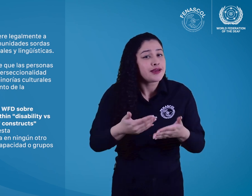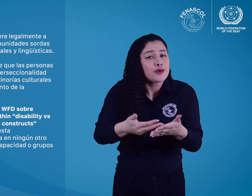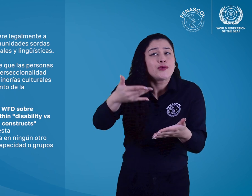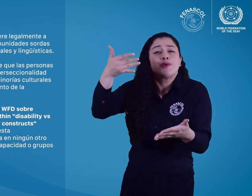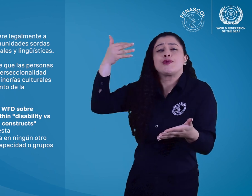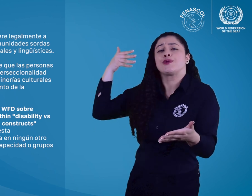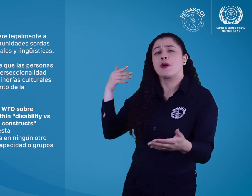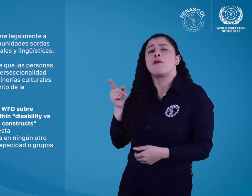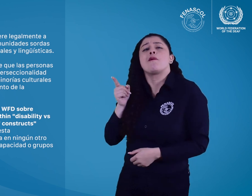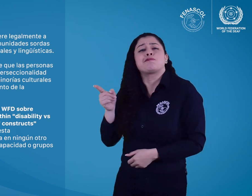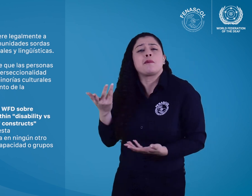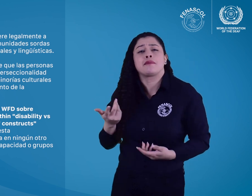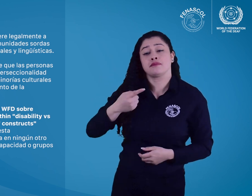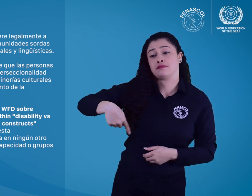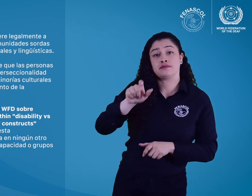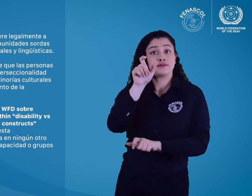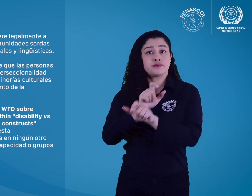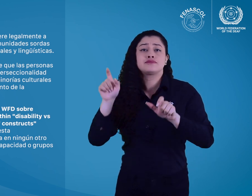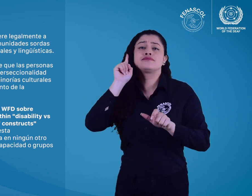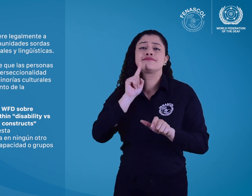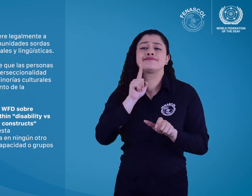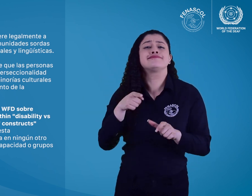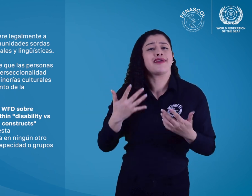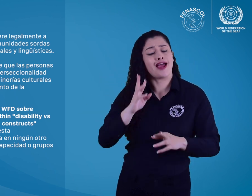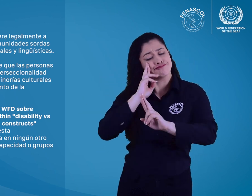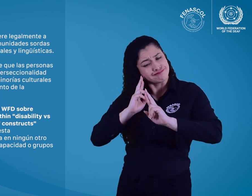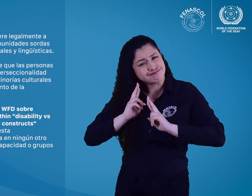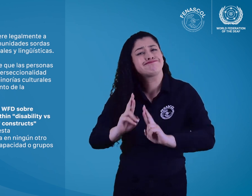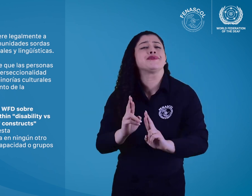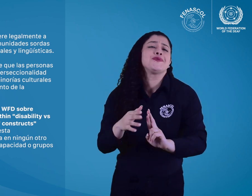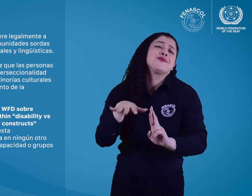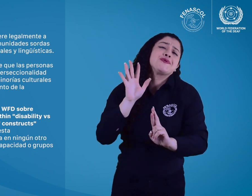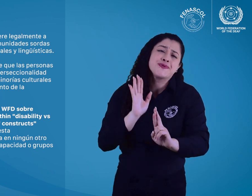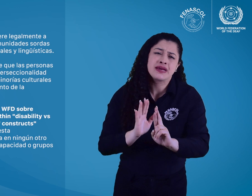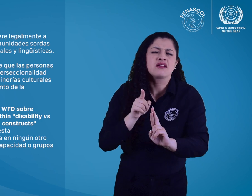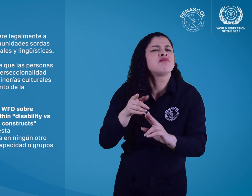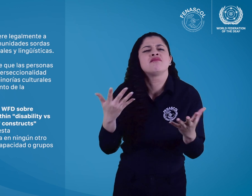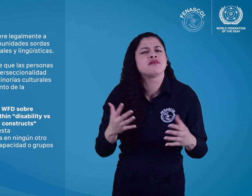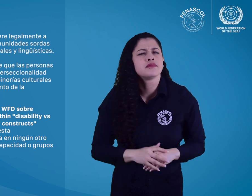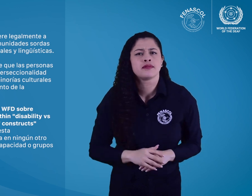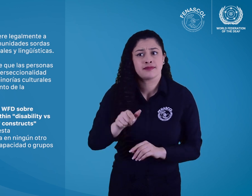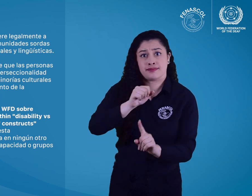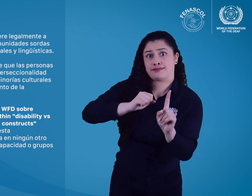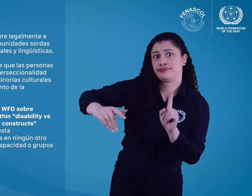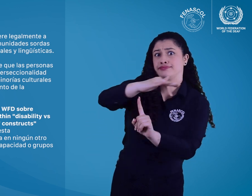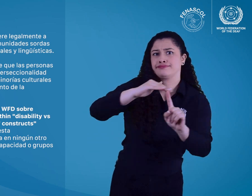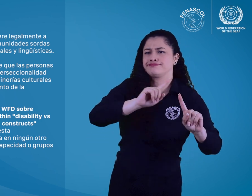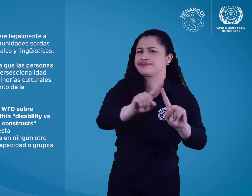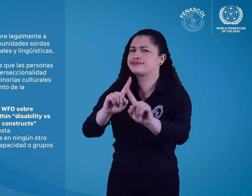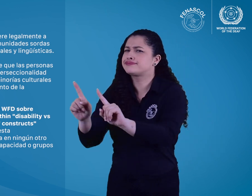hace tiempo, se reconoce que las personas sordas forman parte de una interseccionalidad